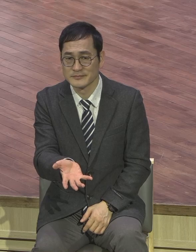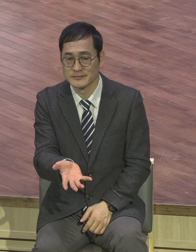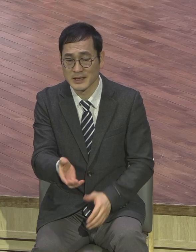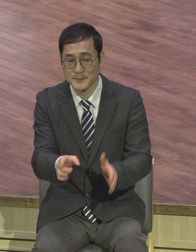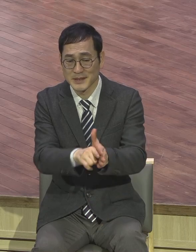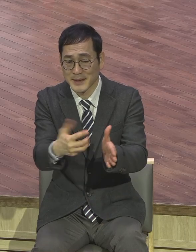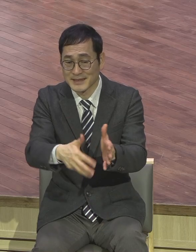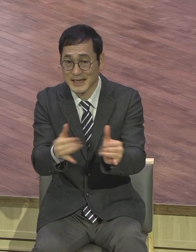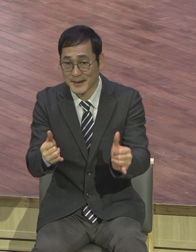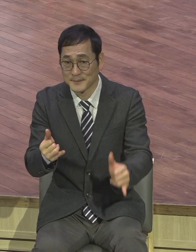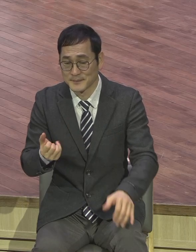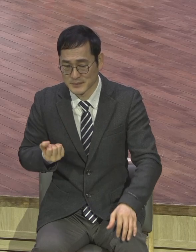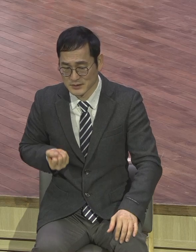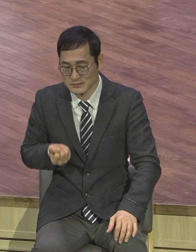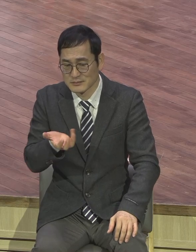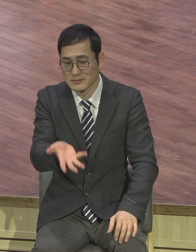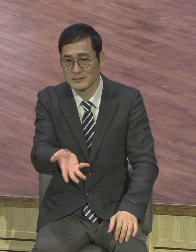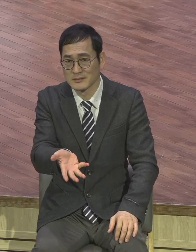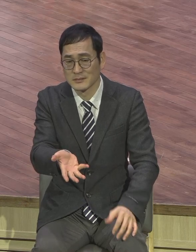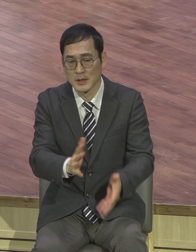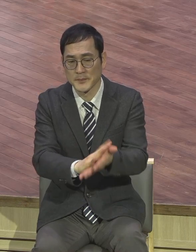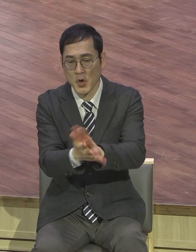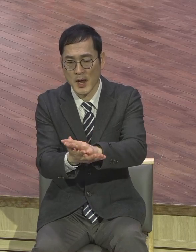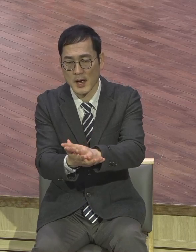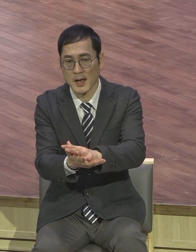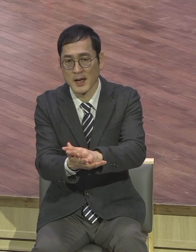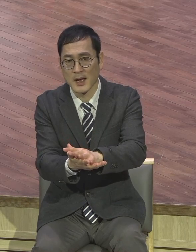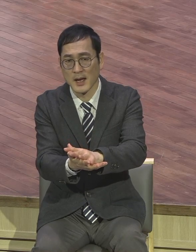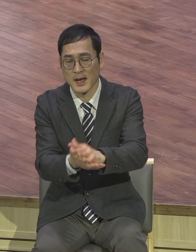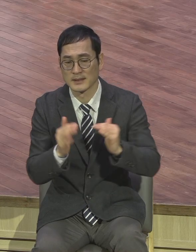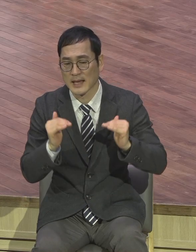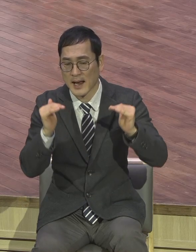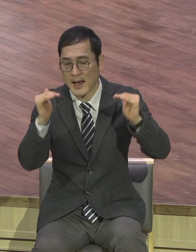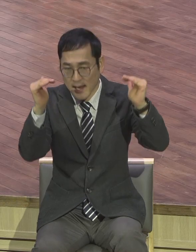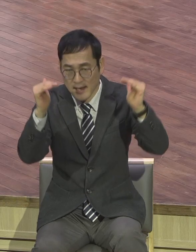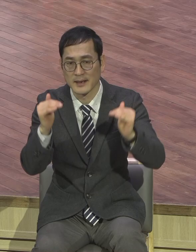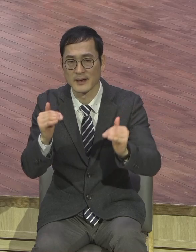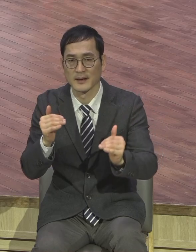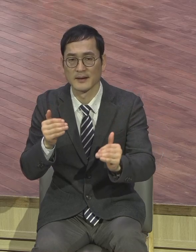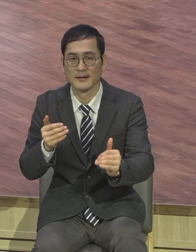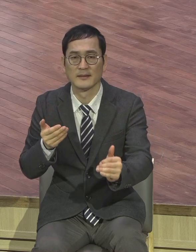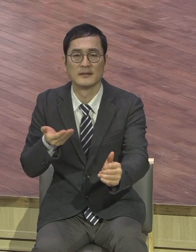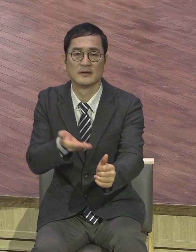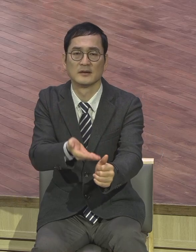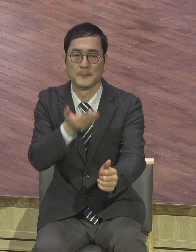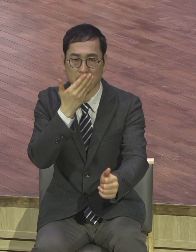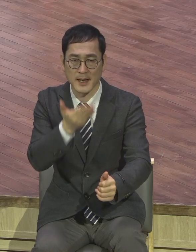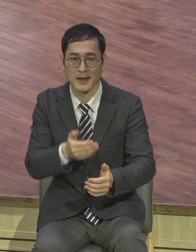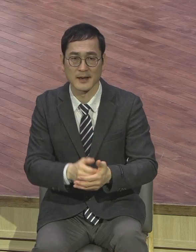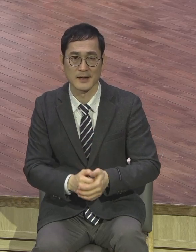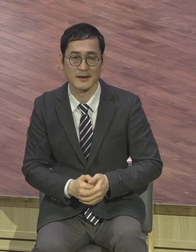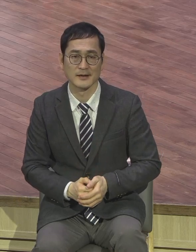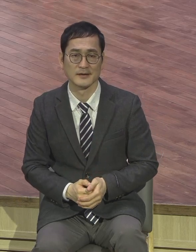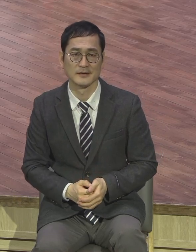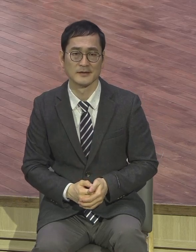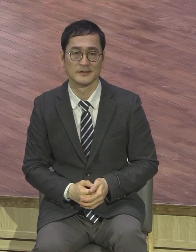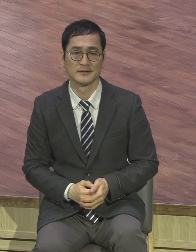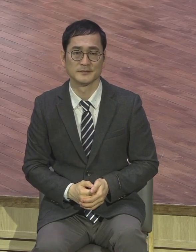불신 친척 불신 동료 불신 친구 보는 순간에